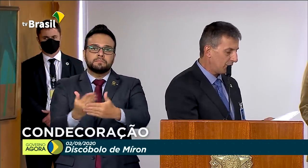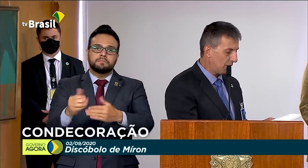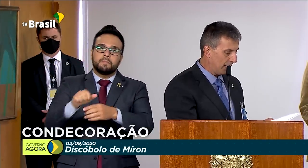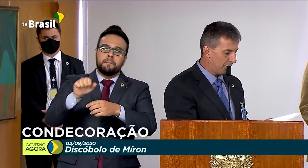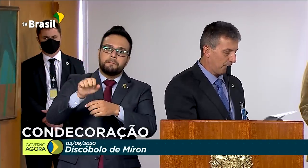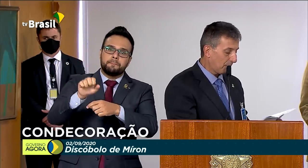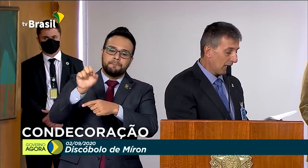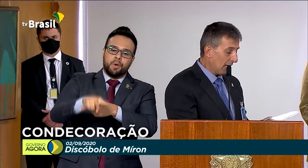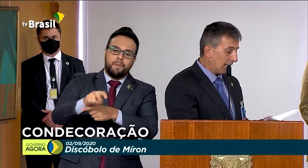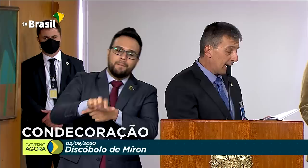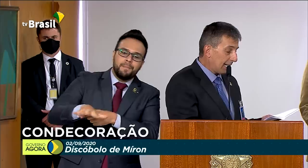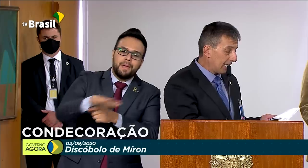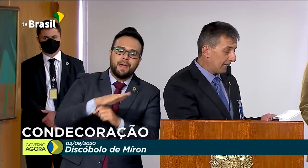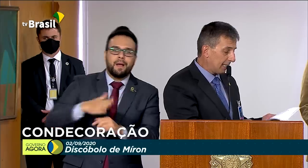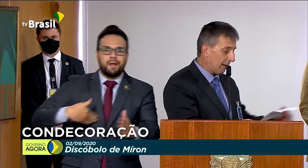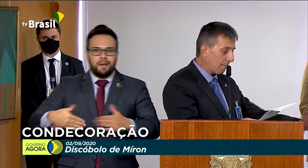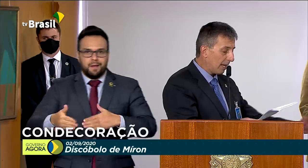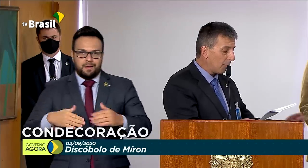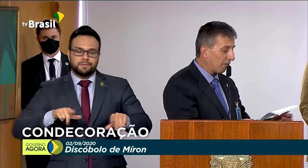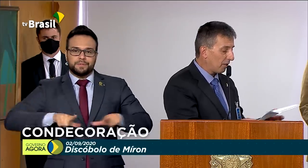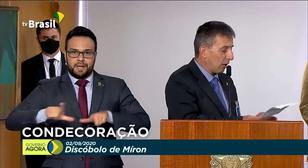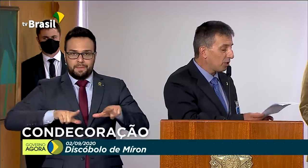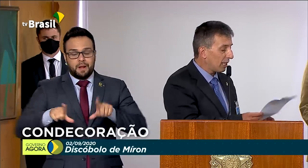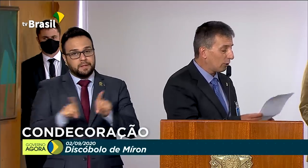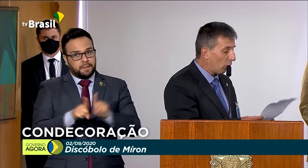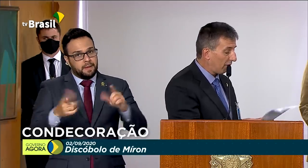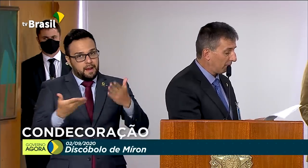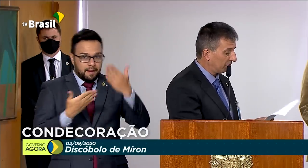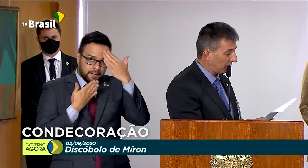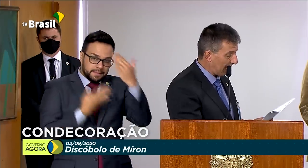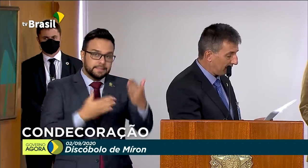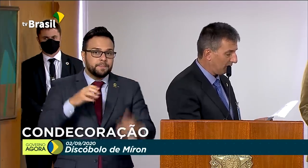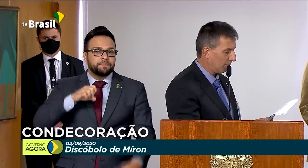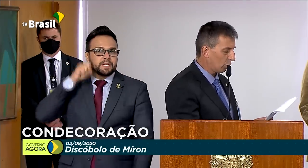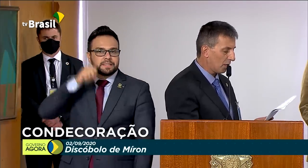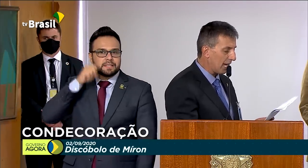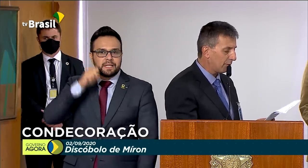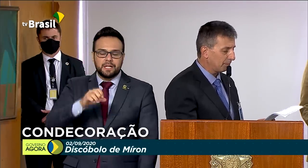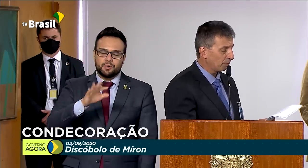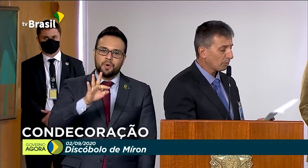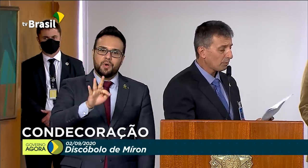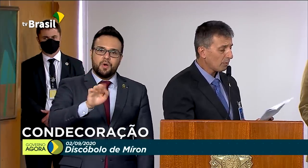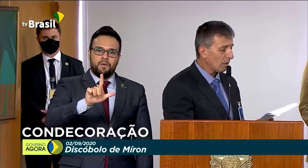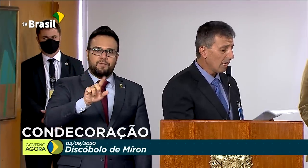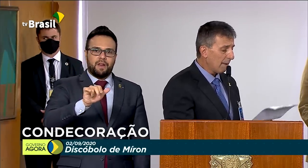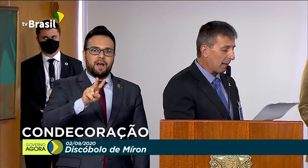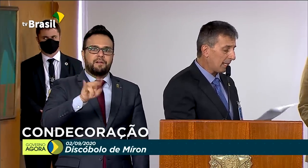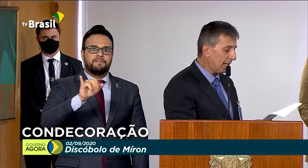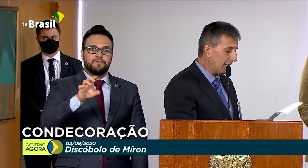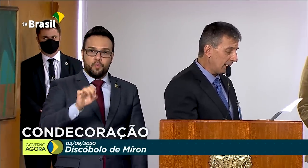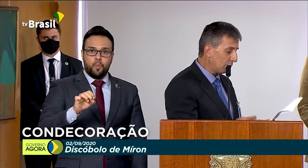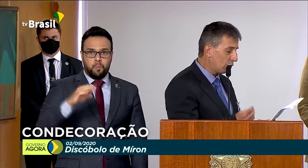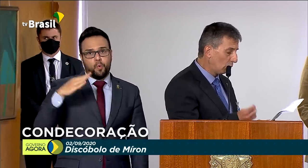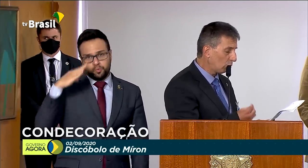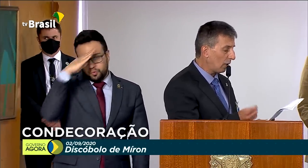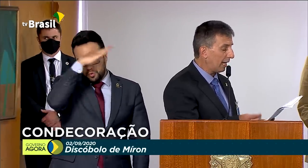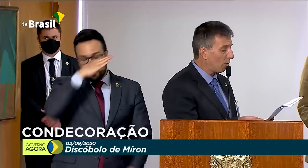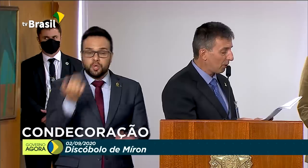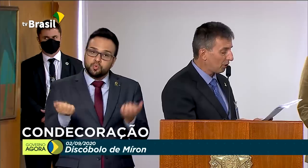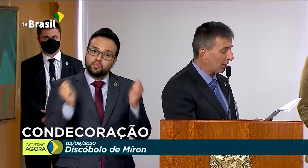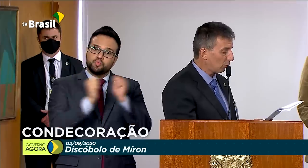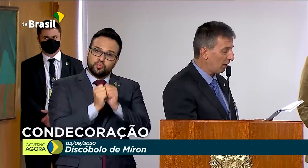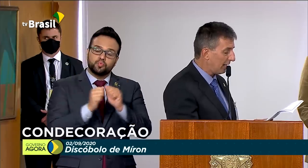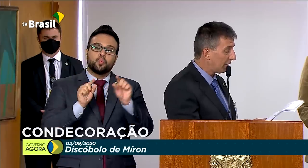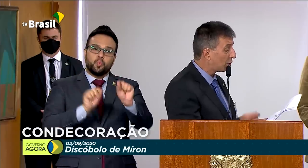assim em diante. Queria agradecer também ao senador Flávio Bolsonaro, para que ele, junto